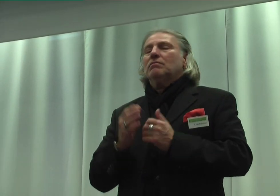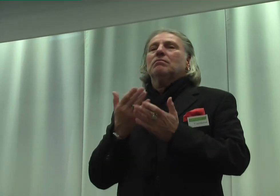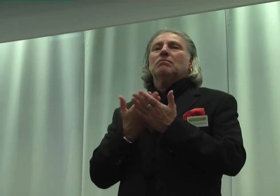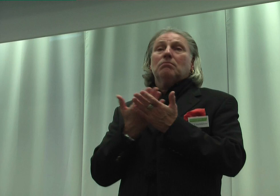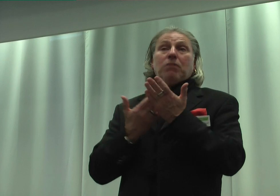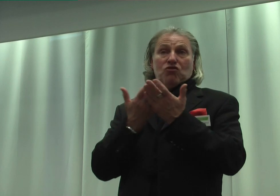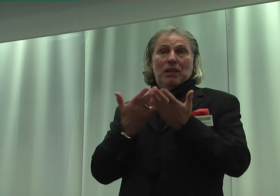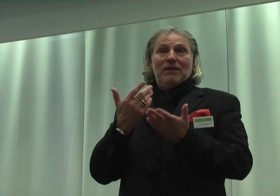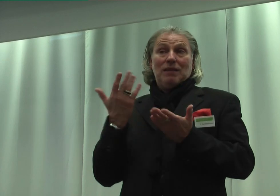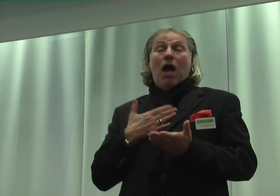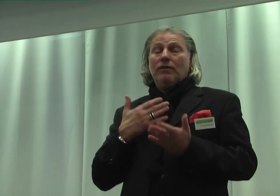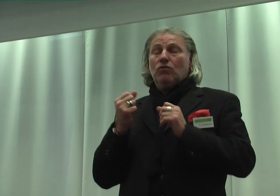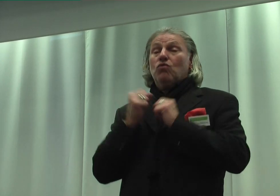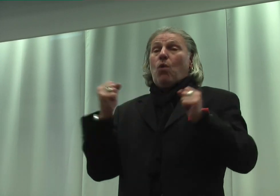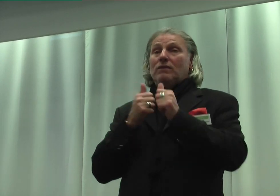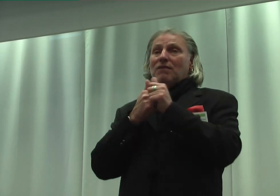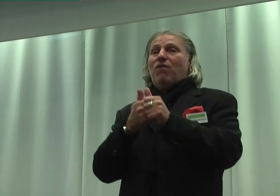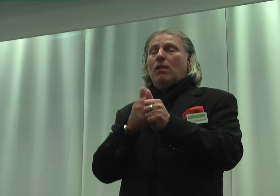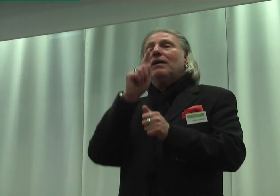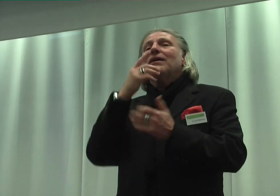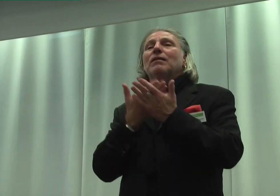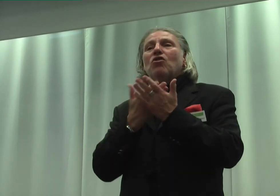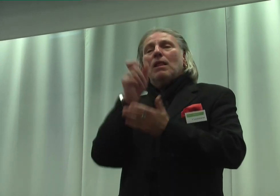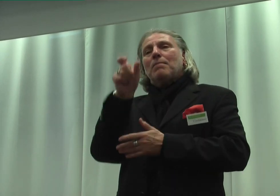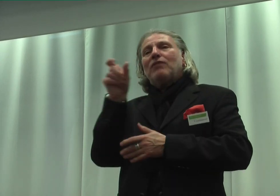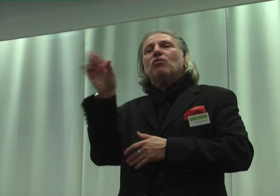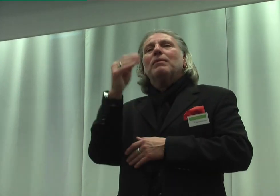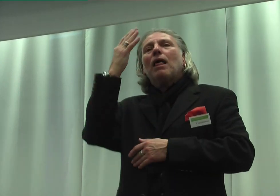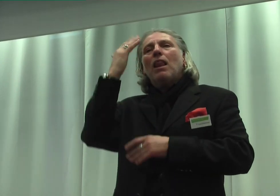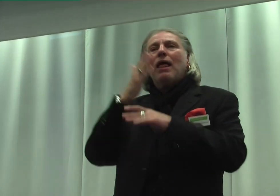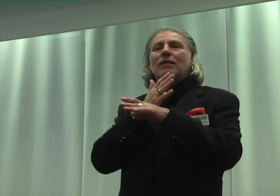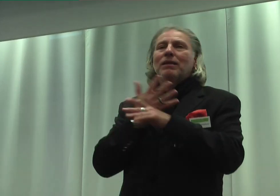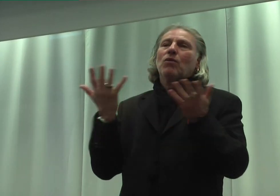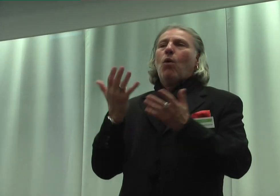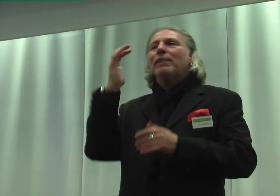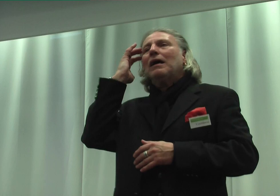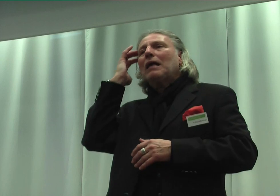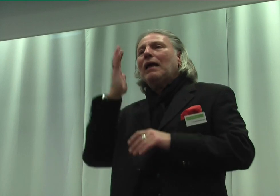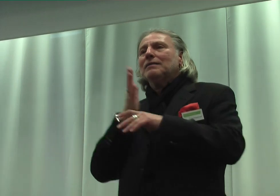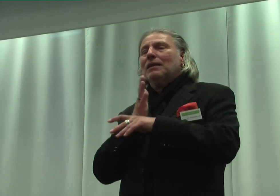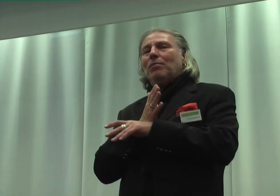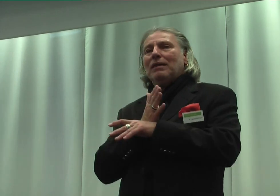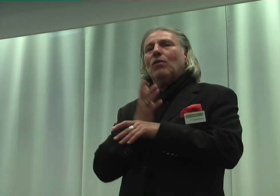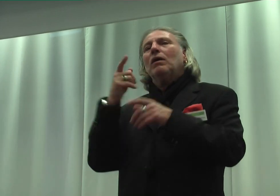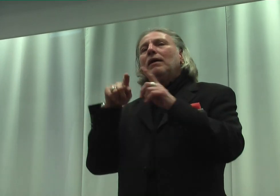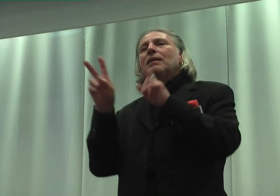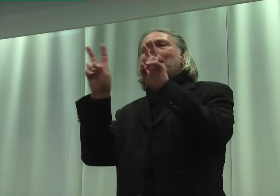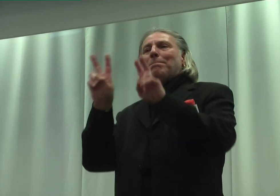erhebliche Folgen, wenn Menschen mit einer Lernbindung oder geistiger Behinderung in einer betreuten Wohnform